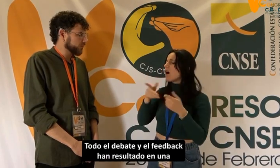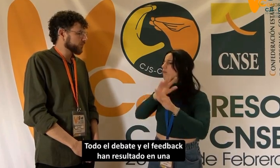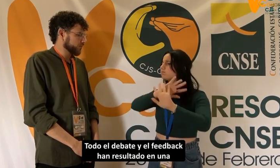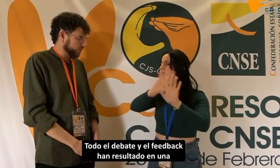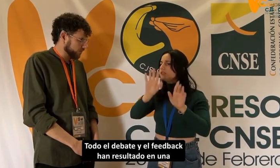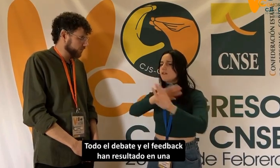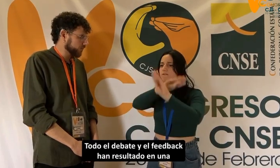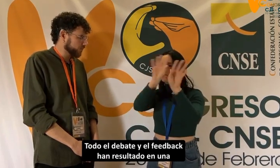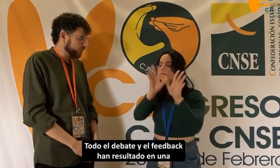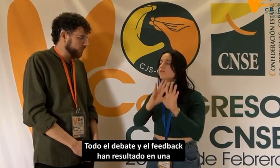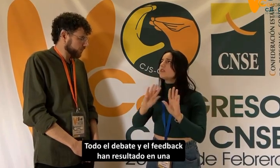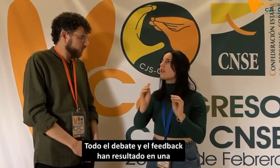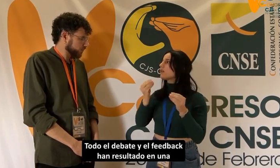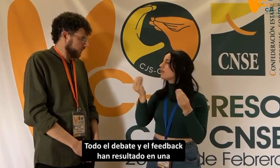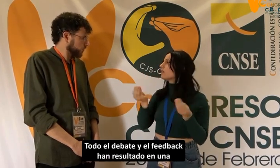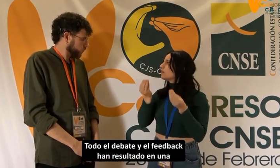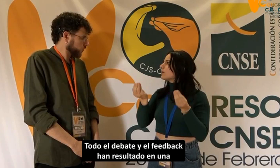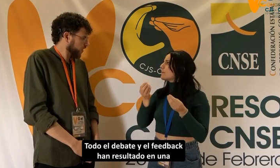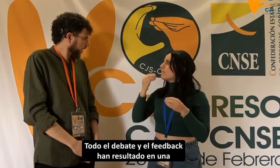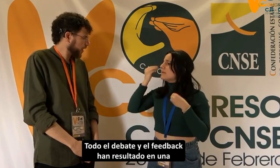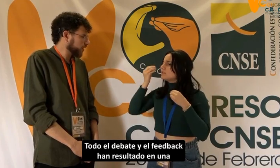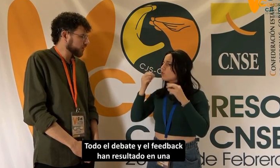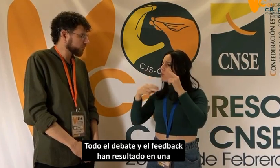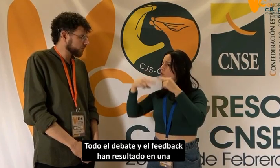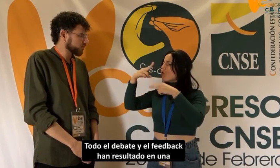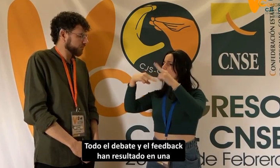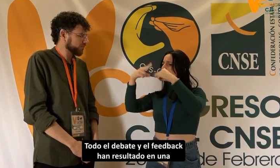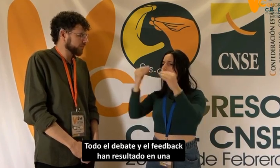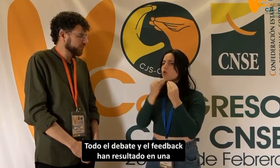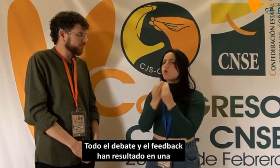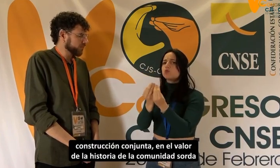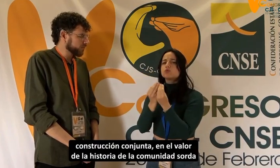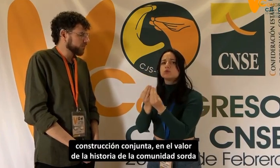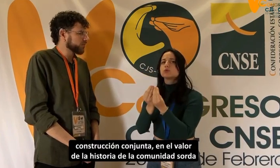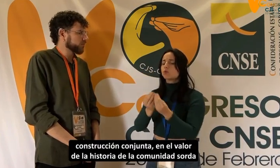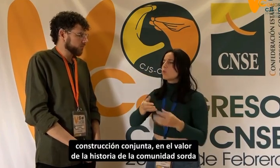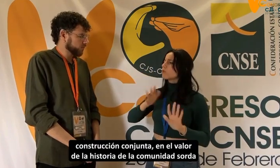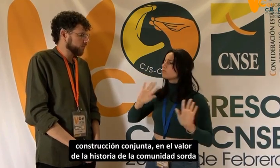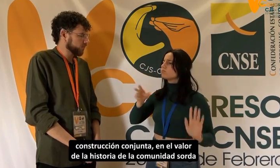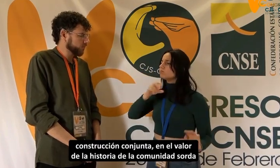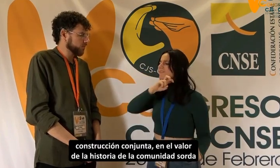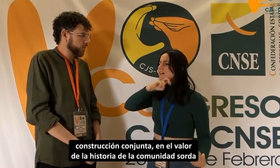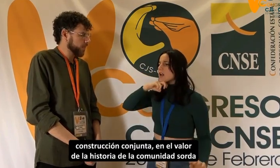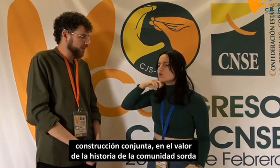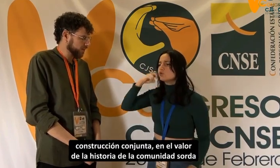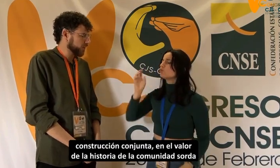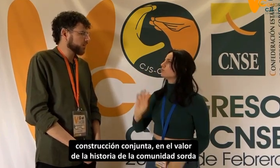Todo el debate y el feedback han resultado en una construcción conjunta en el valor de la historia de la comunidad